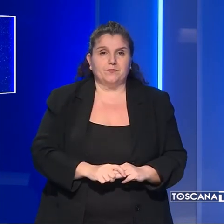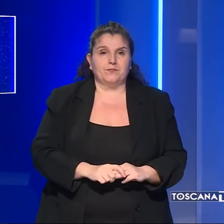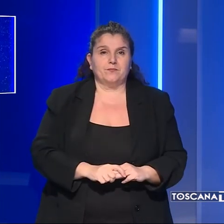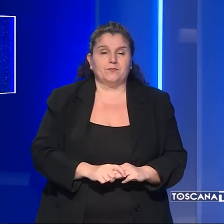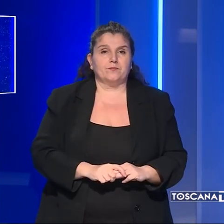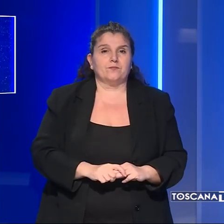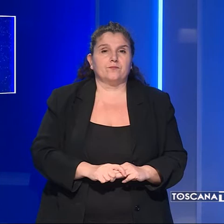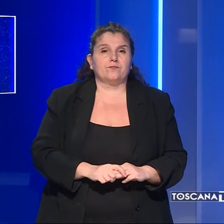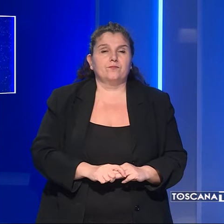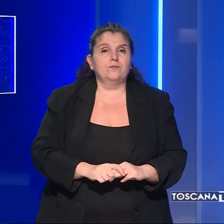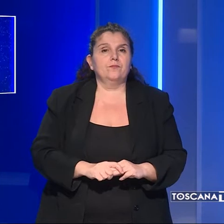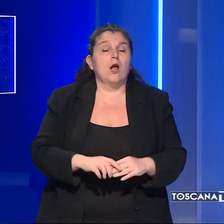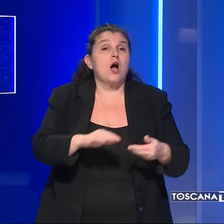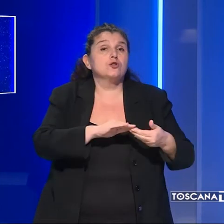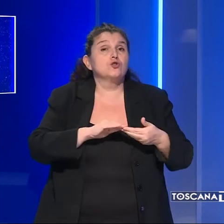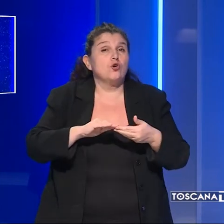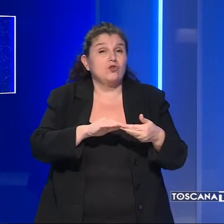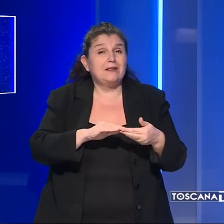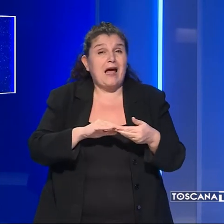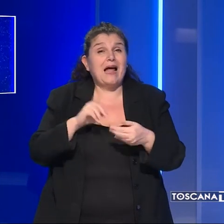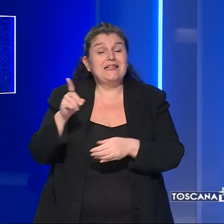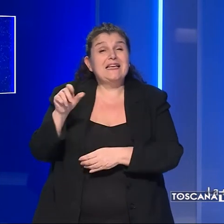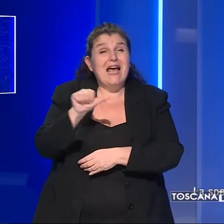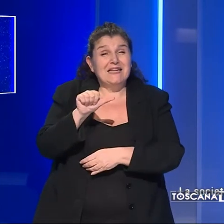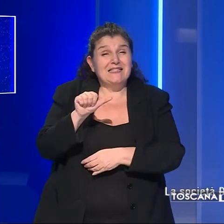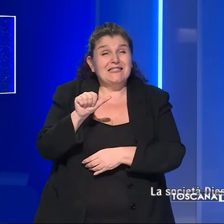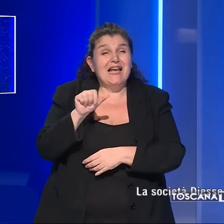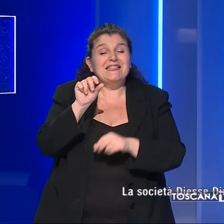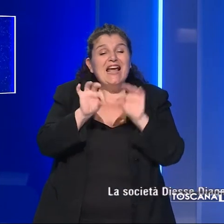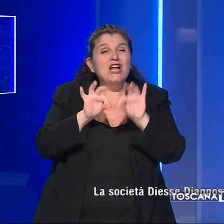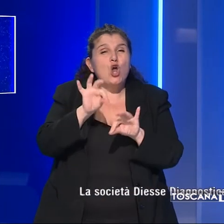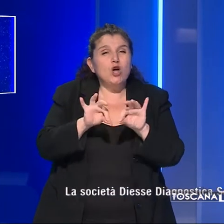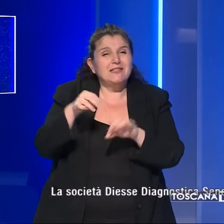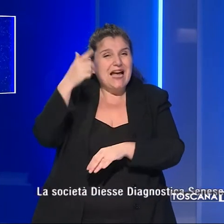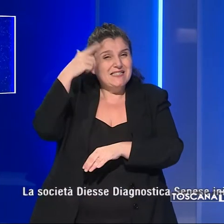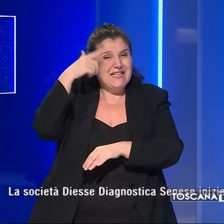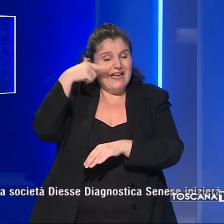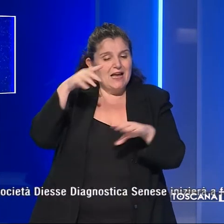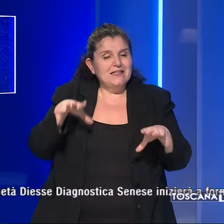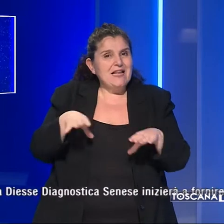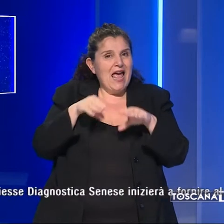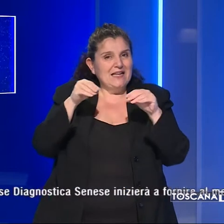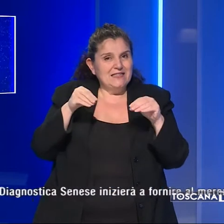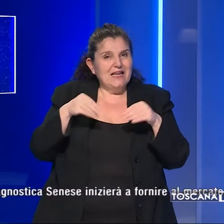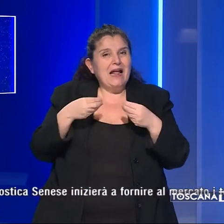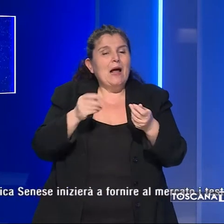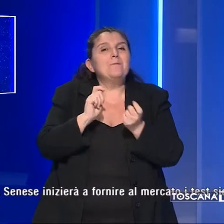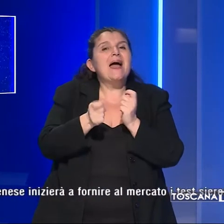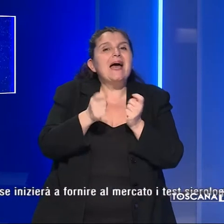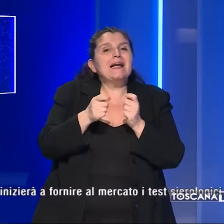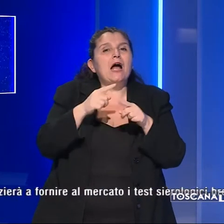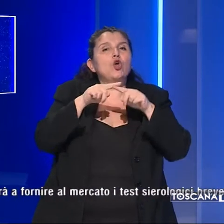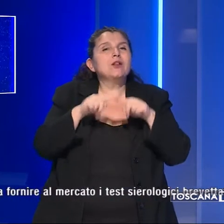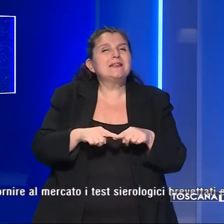La società DS Diagnostica Senese inizierà a fornire al mercato i